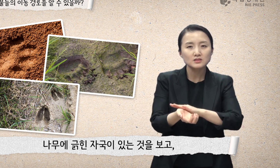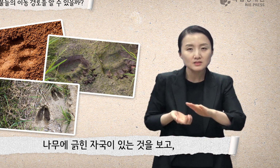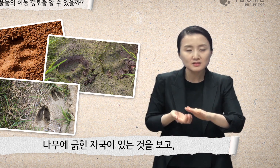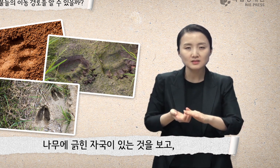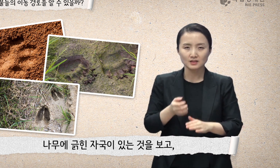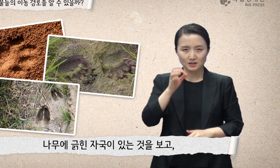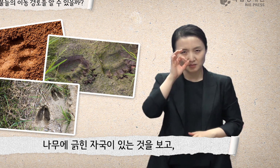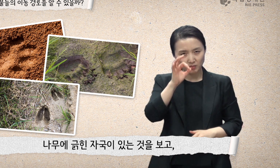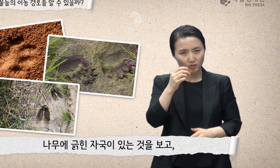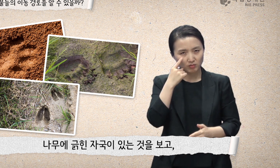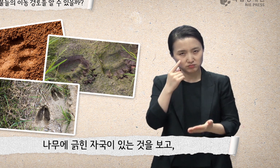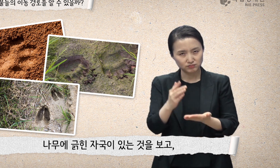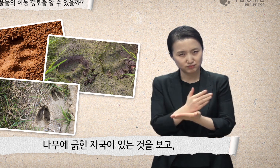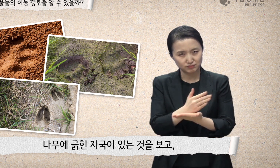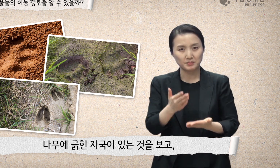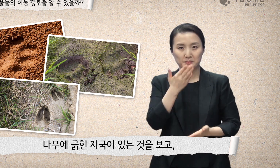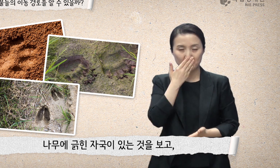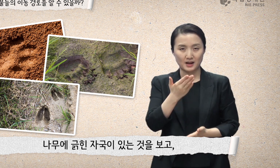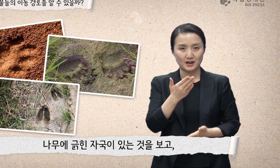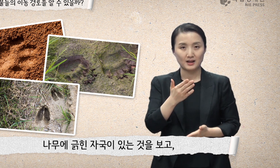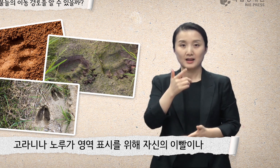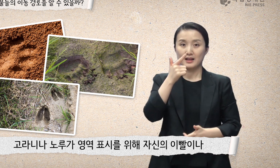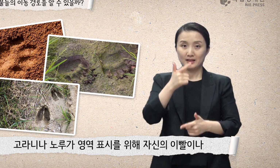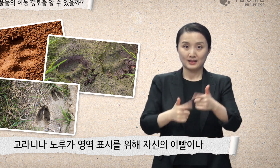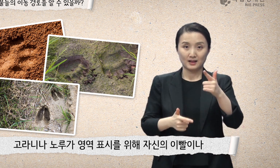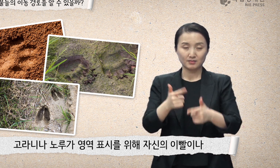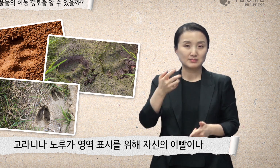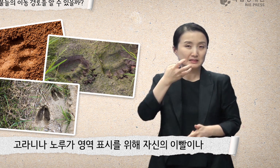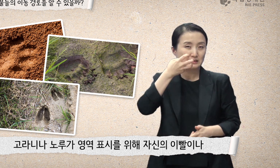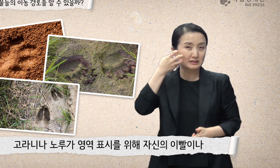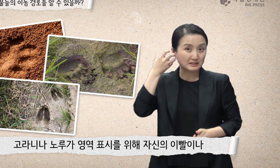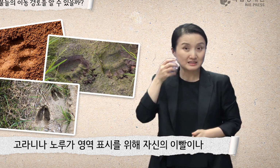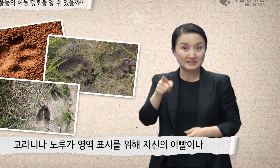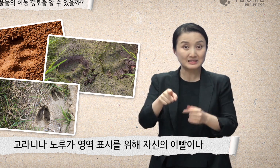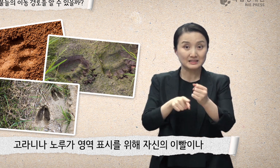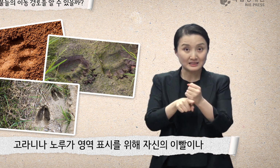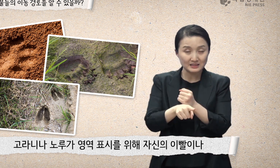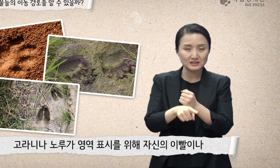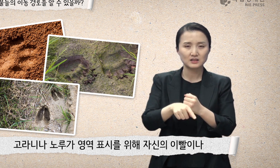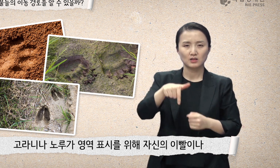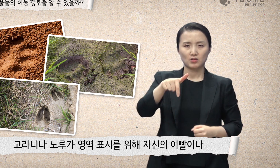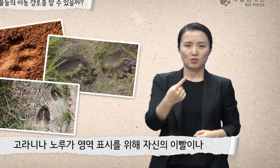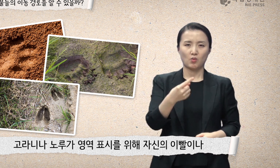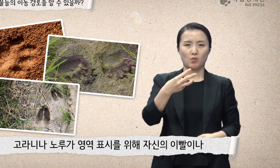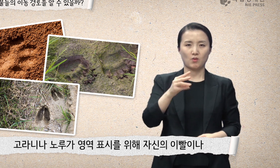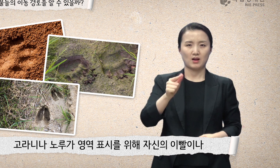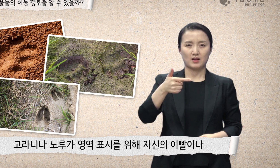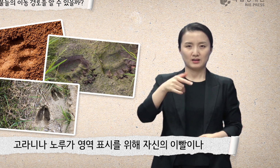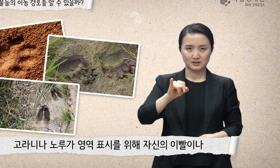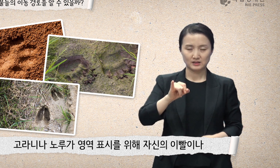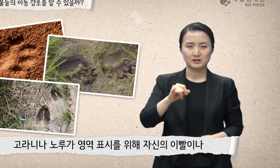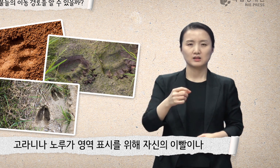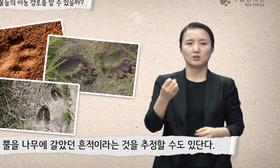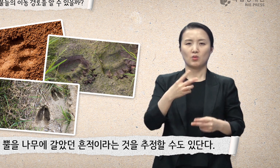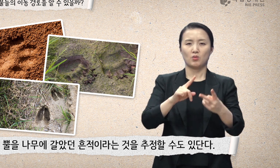나무에 긁힌 자국이 있는 것을 보고 고란이나 노루가 영역 표시를 위해 자신의 이빨이나 뿔을